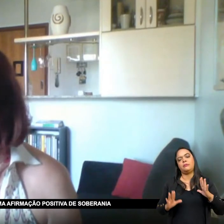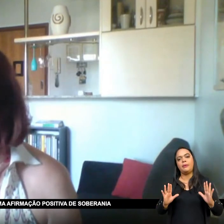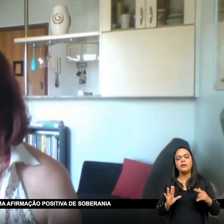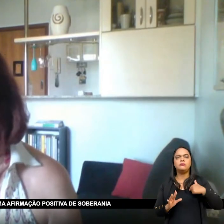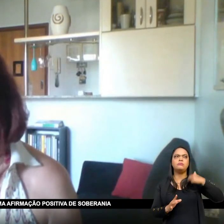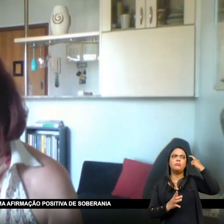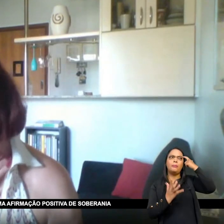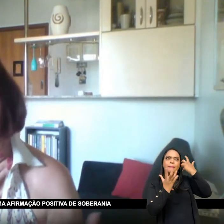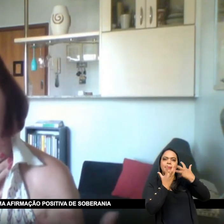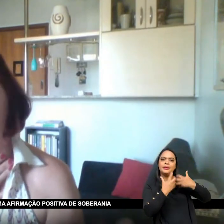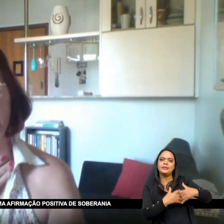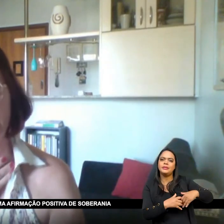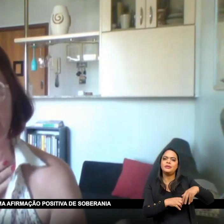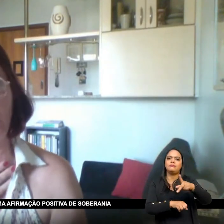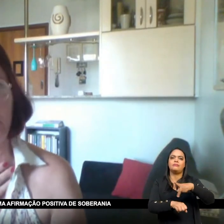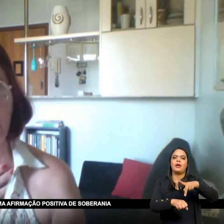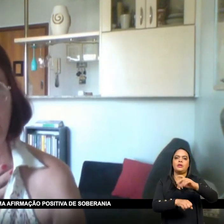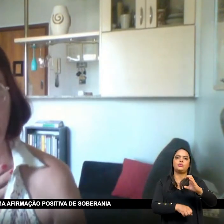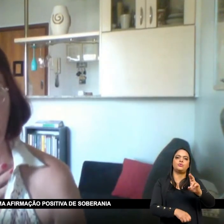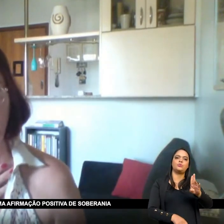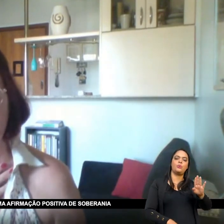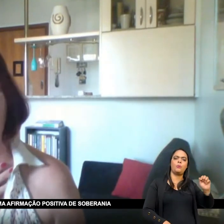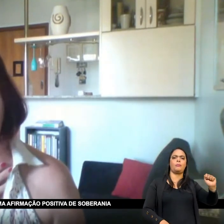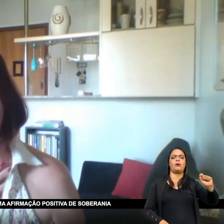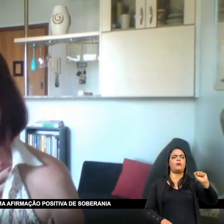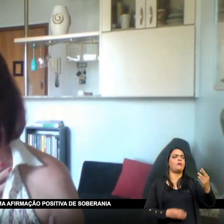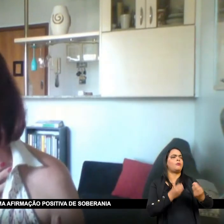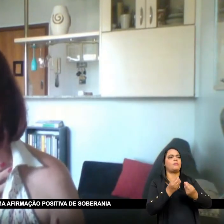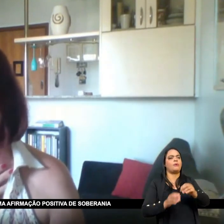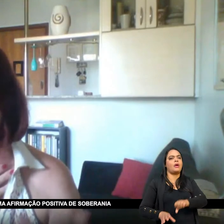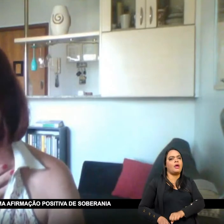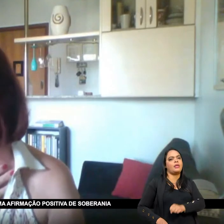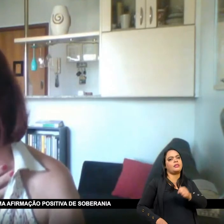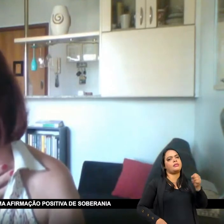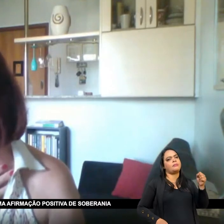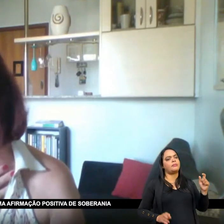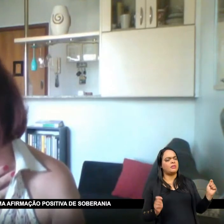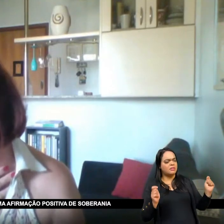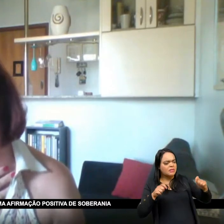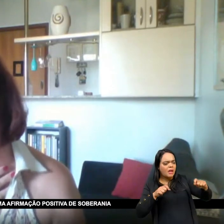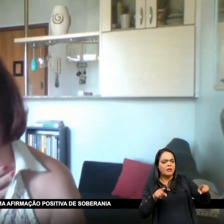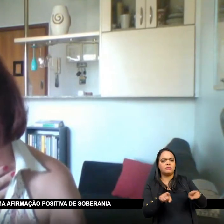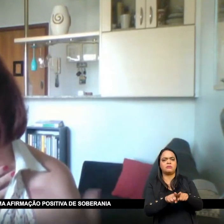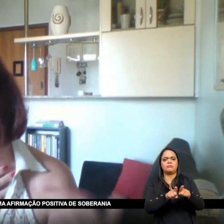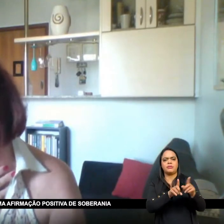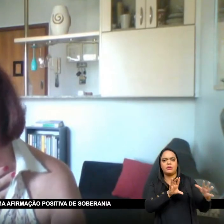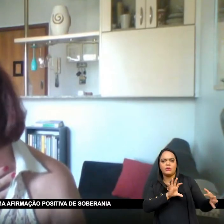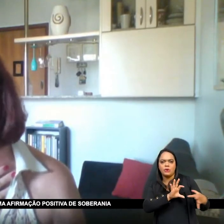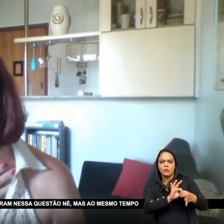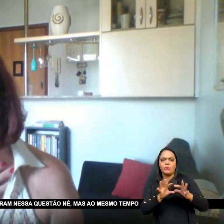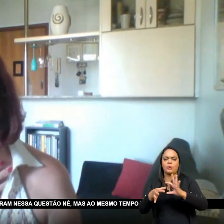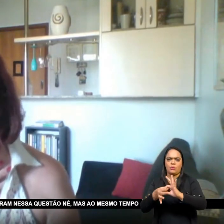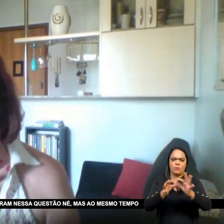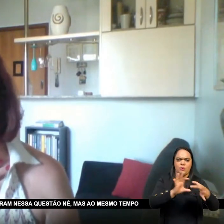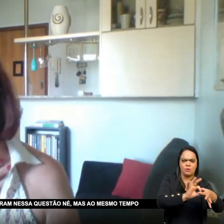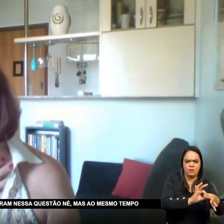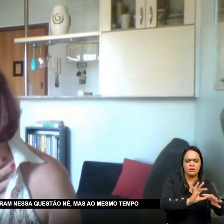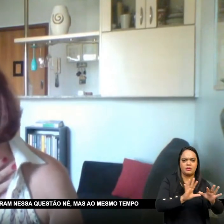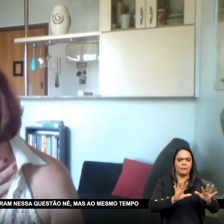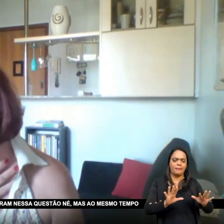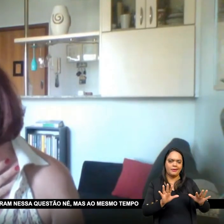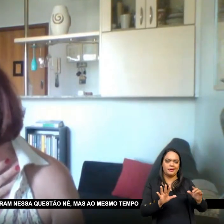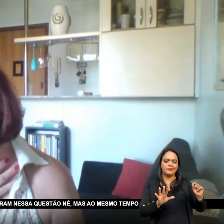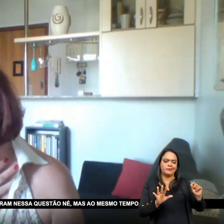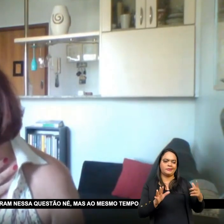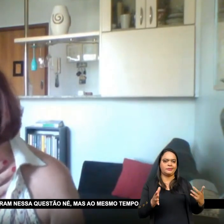Um caminho Um exemplo Para a independência Porque é uma afirmação Positiva De soberania Bem sucedida